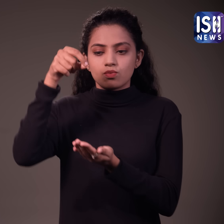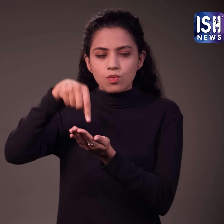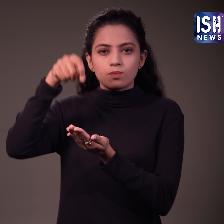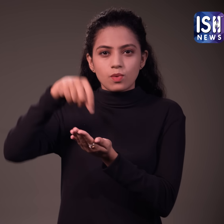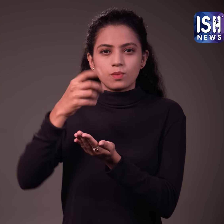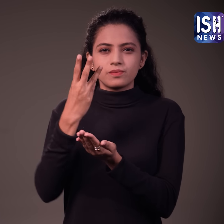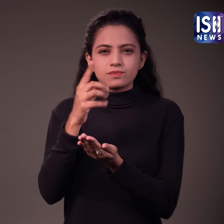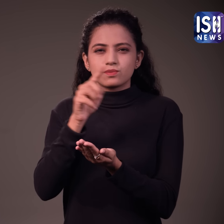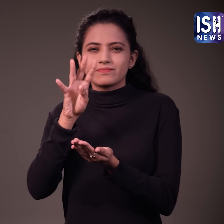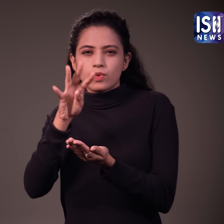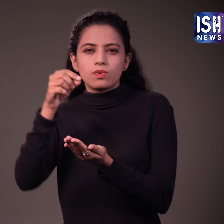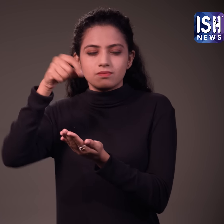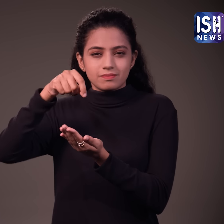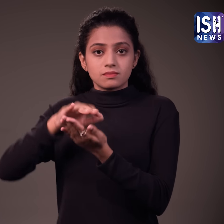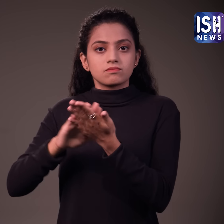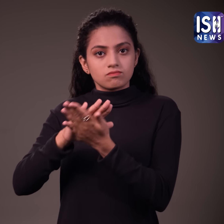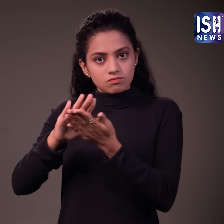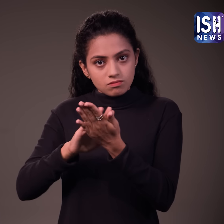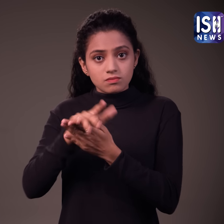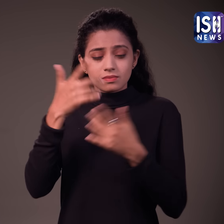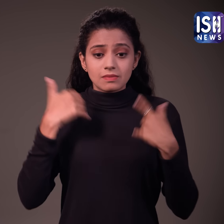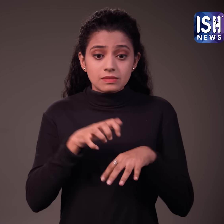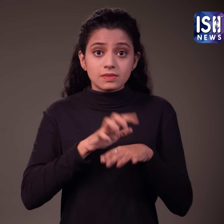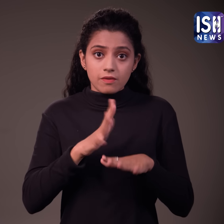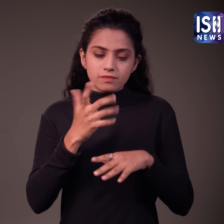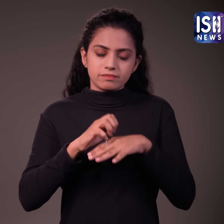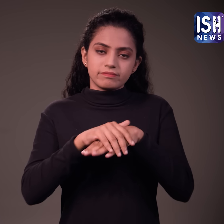तेल की कुछ बुंदे ले और इसे प्रभावित जगह पर धीरे धीरे मले